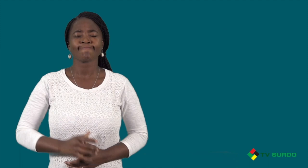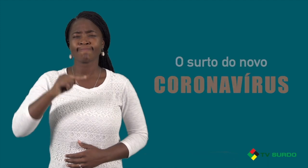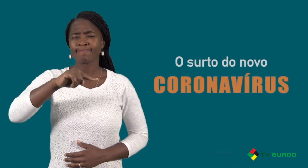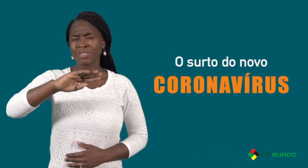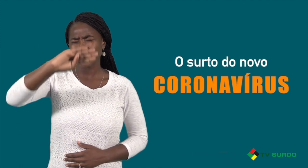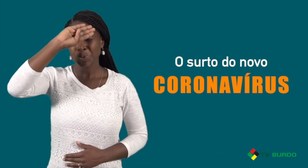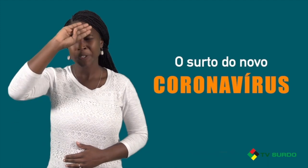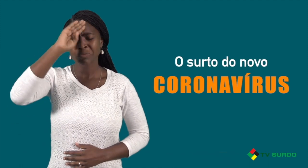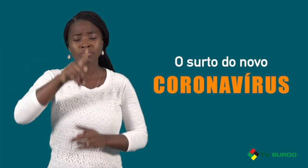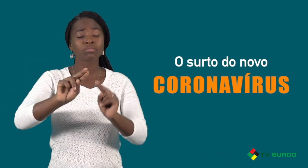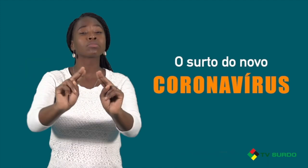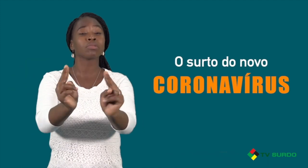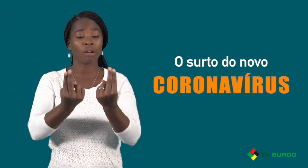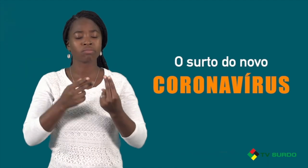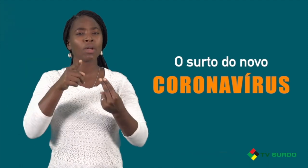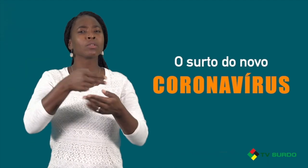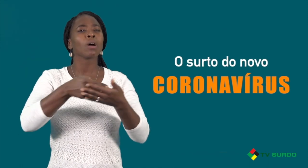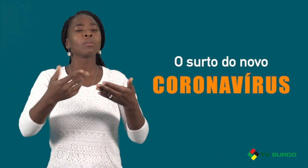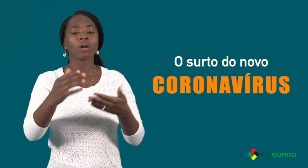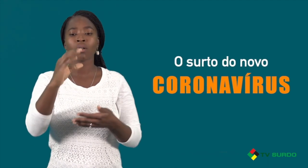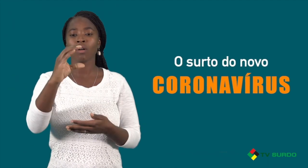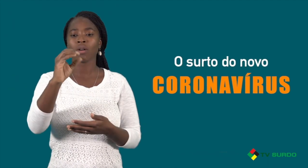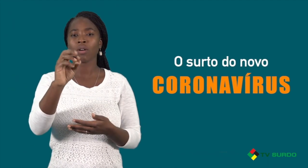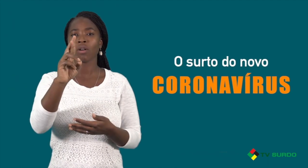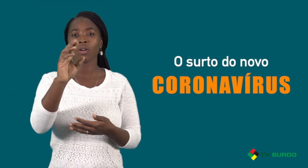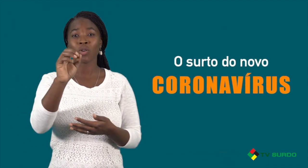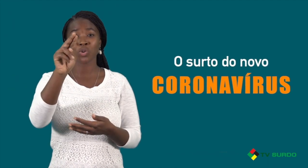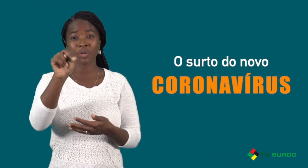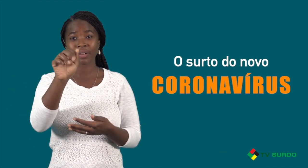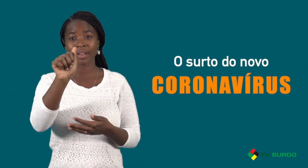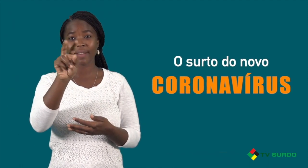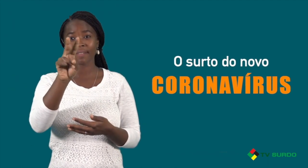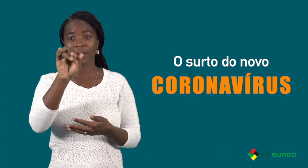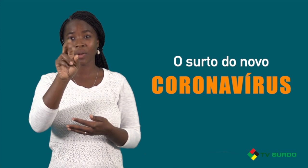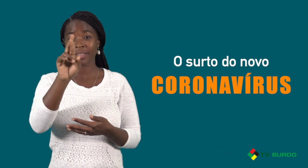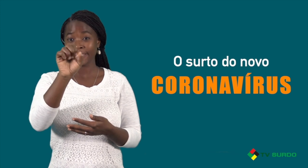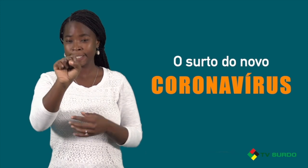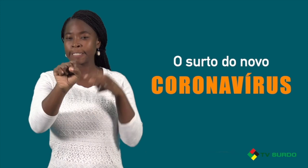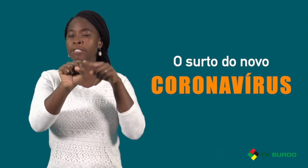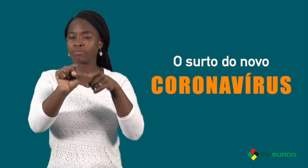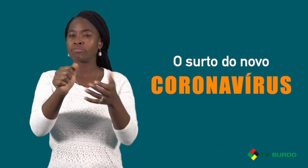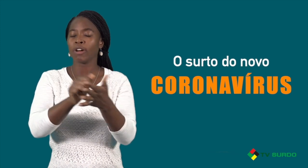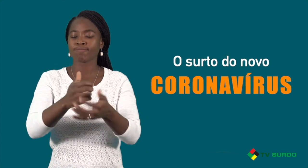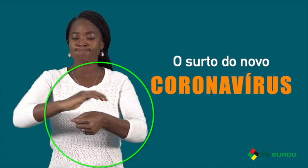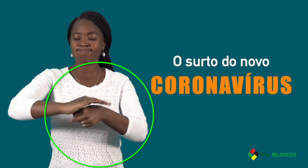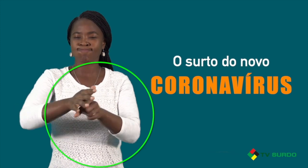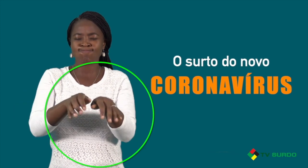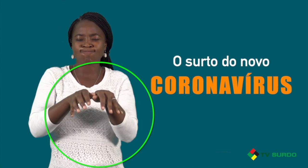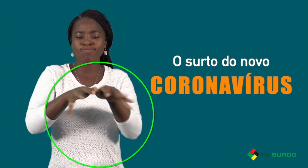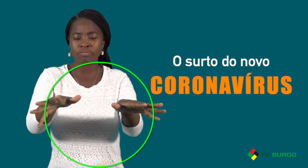A nova doença do coronavírus. Este é o sinal, o